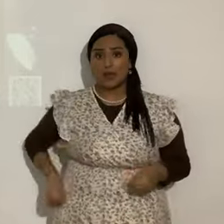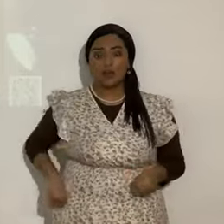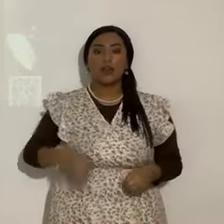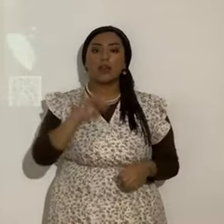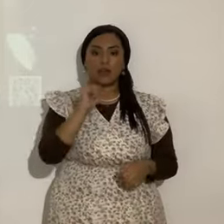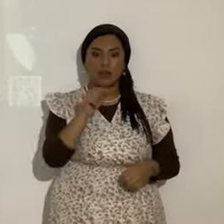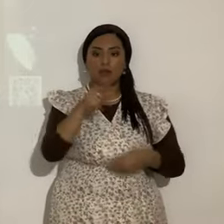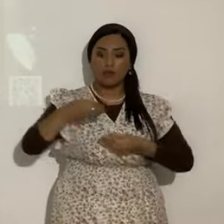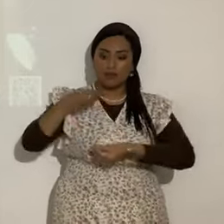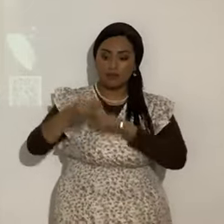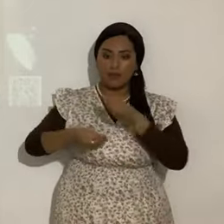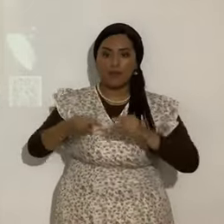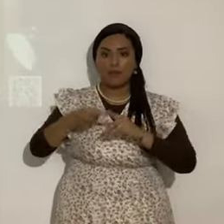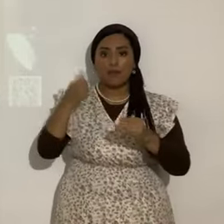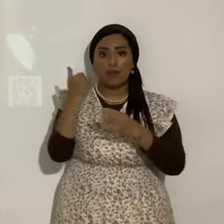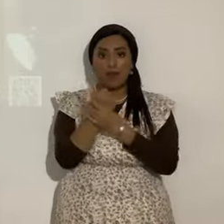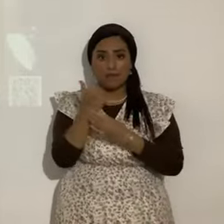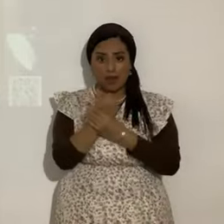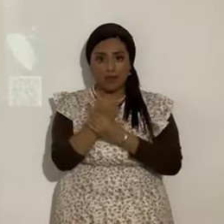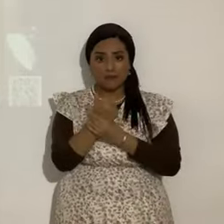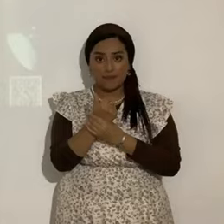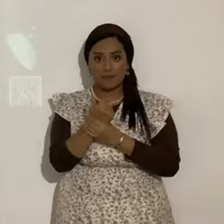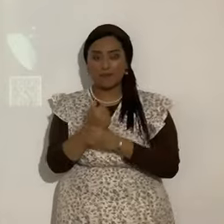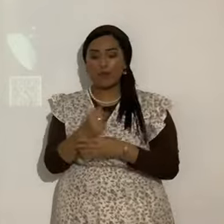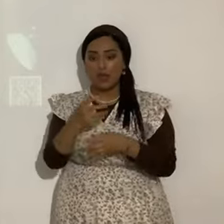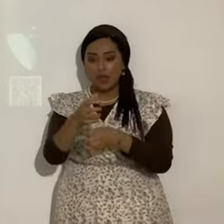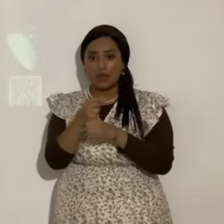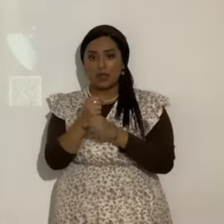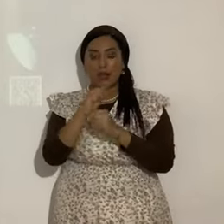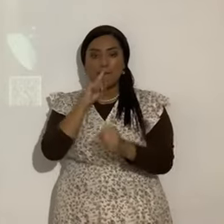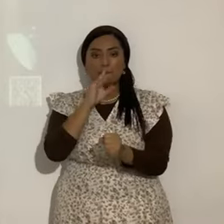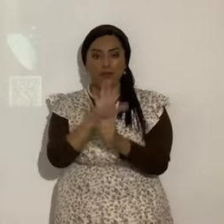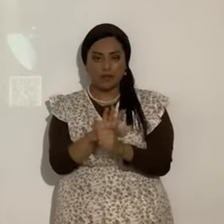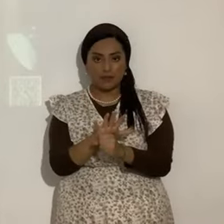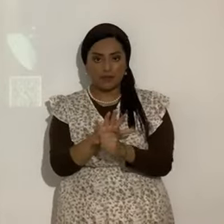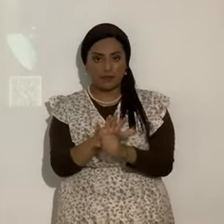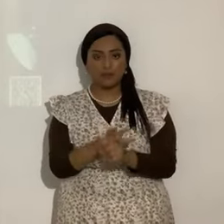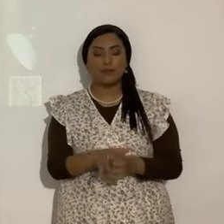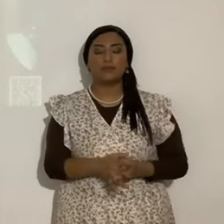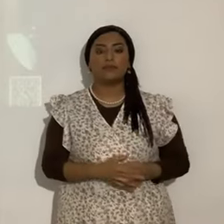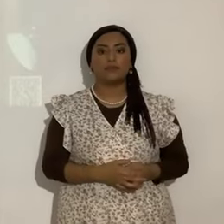linaje de Abraham sois y herederos según la promesa. Aquí nos está diciendo si eres